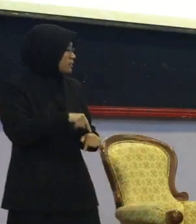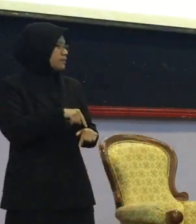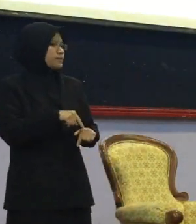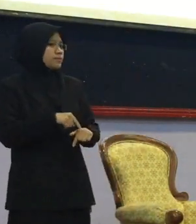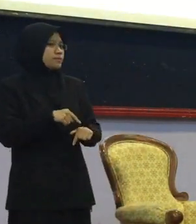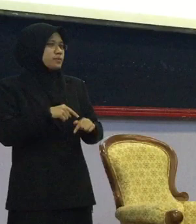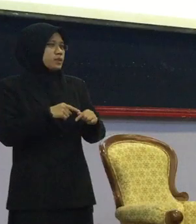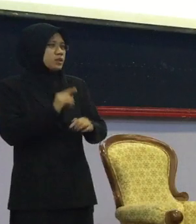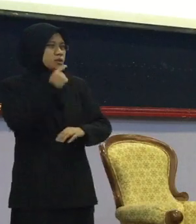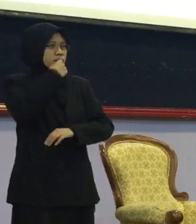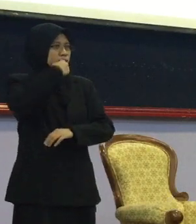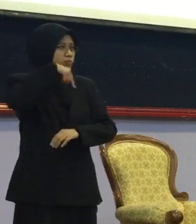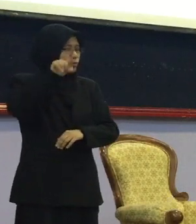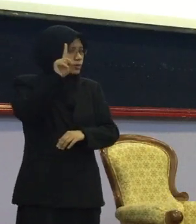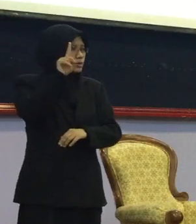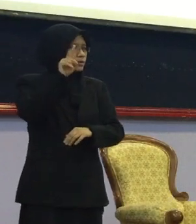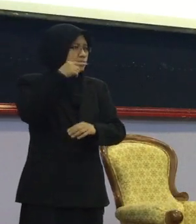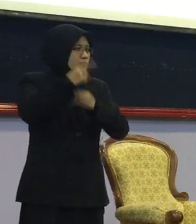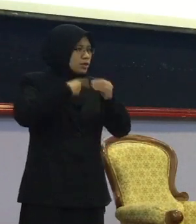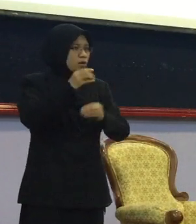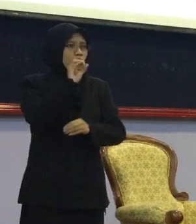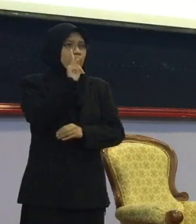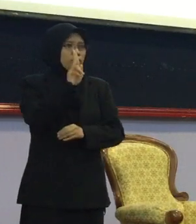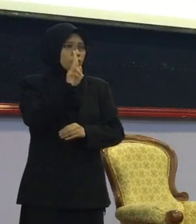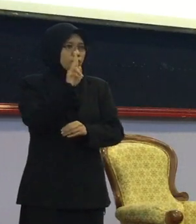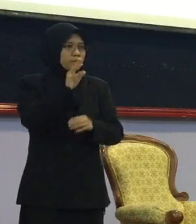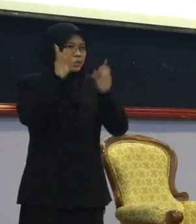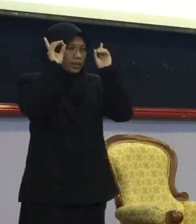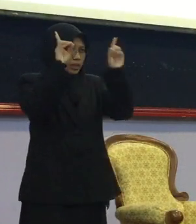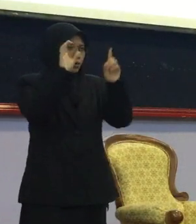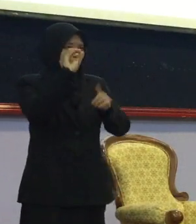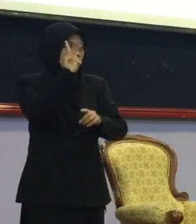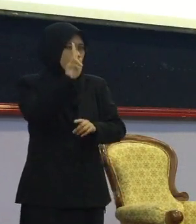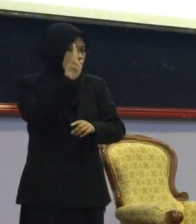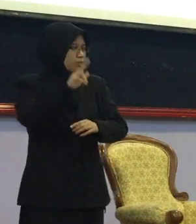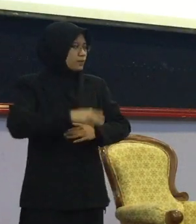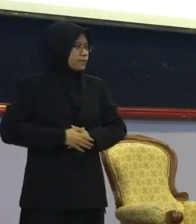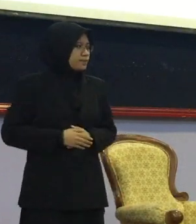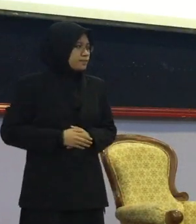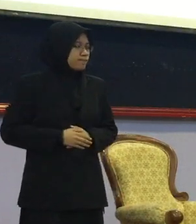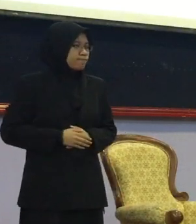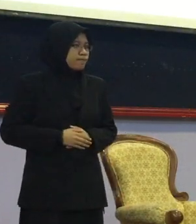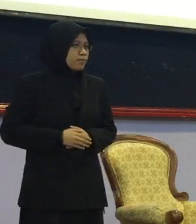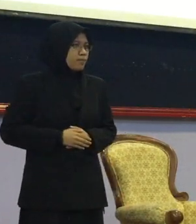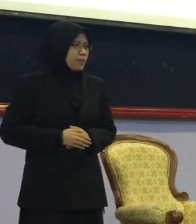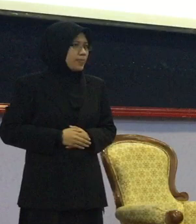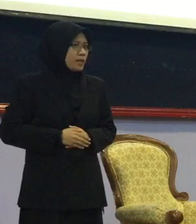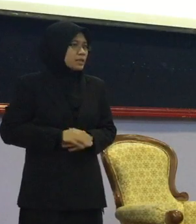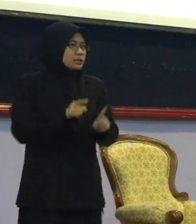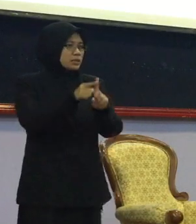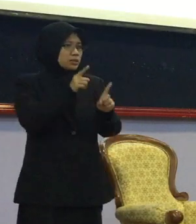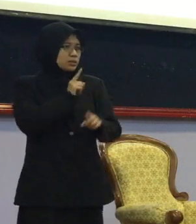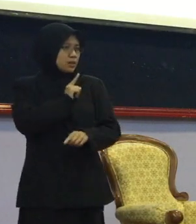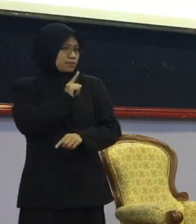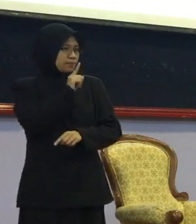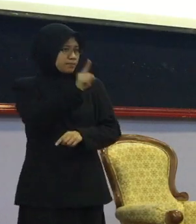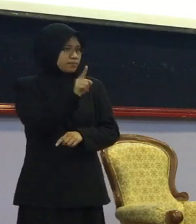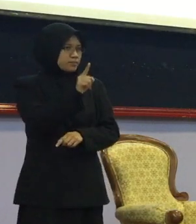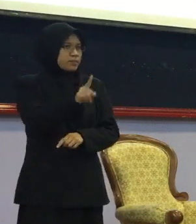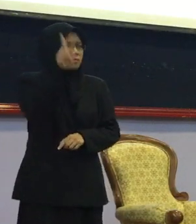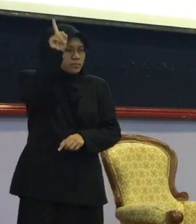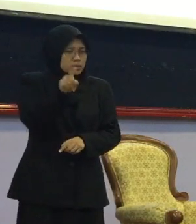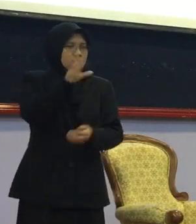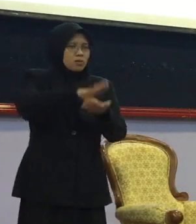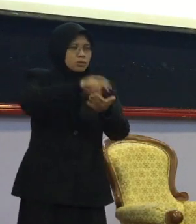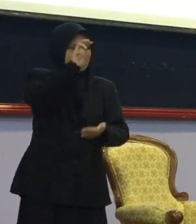Oku Pendidikan dalam Oku Sebenarnya Dalam menurut perspektif Islam Kita memang perlu